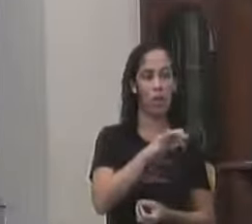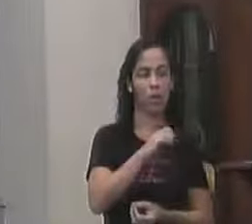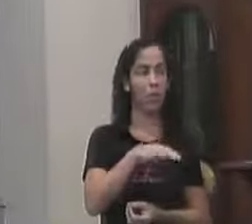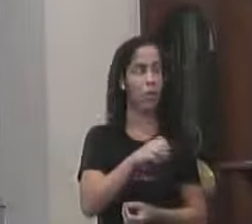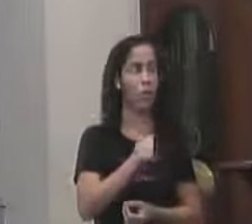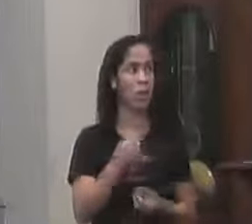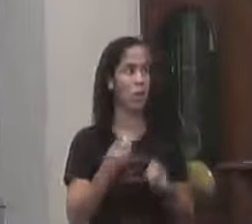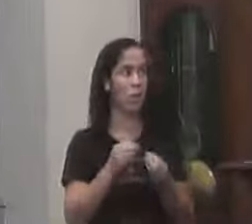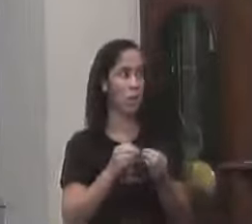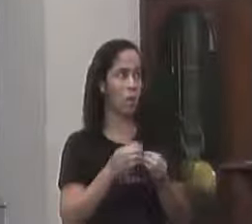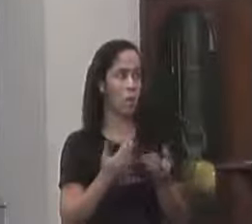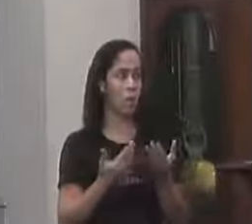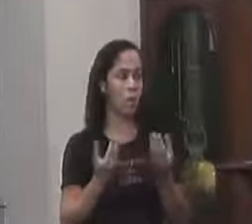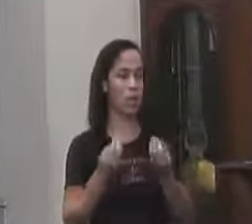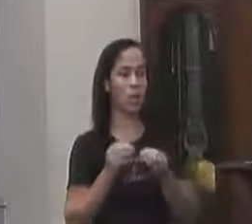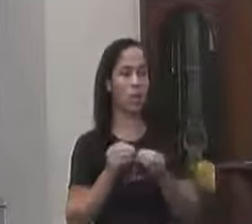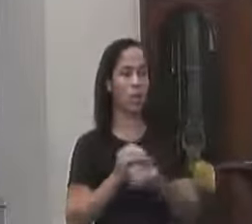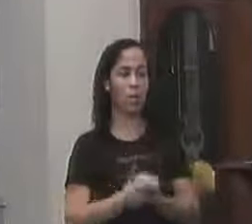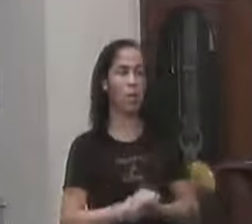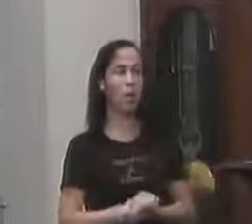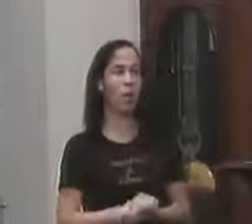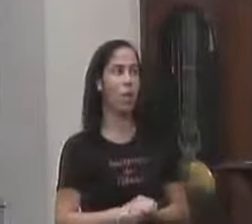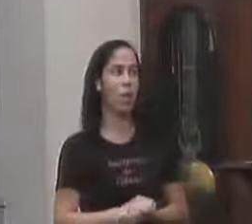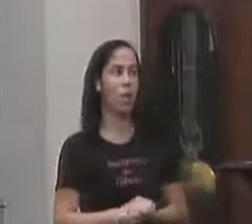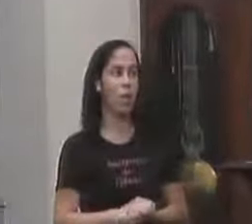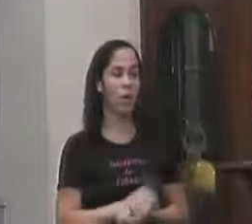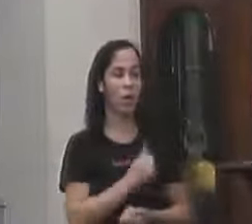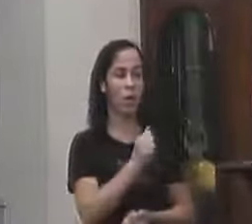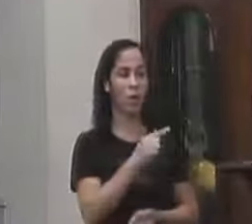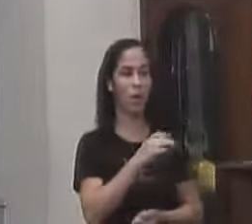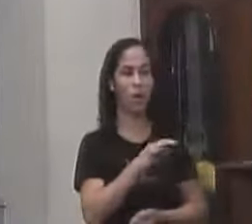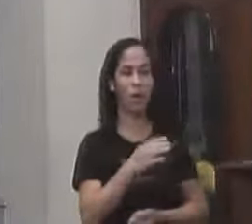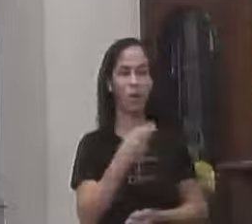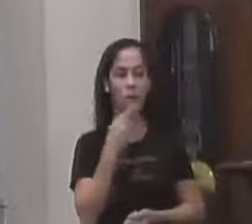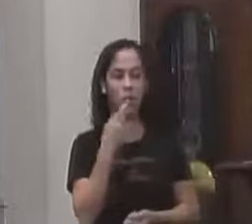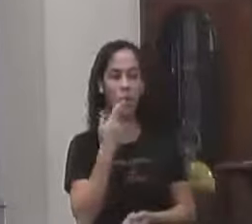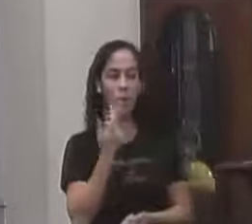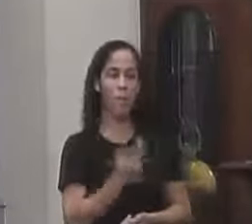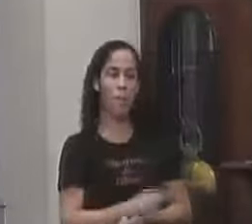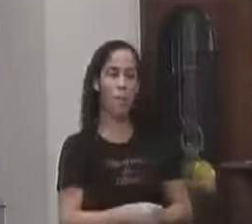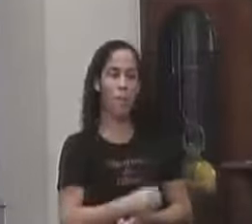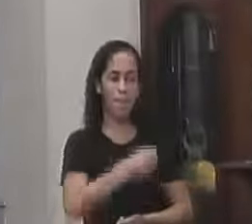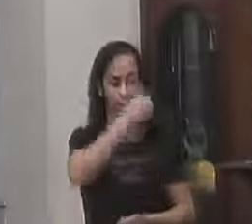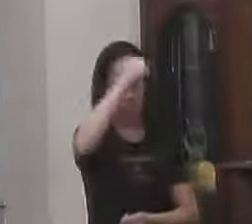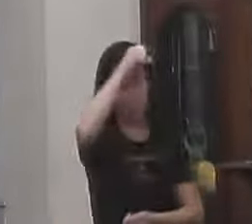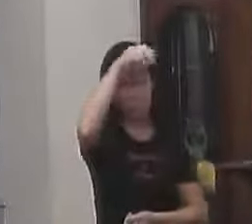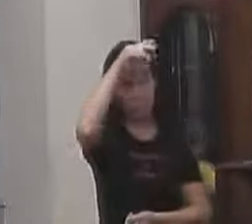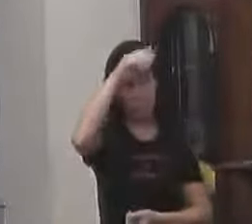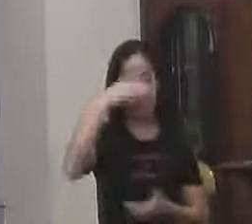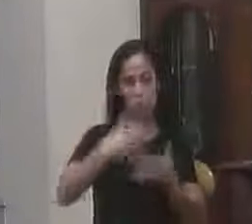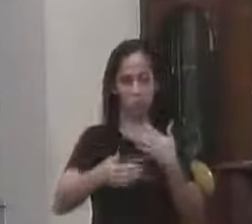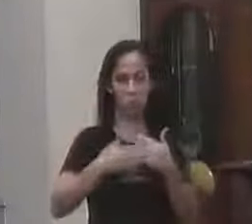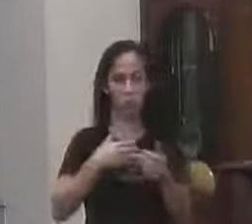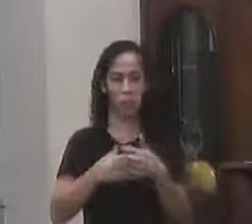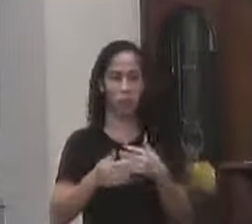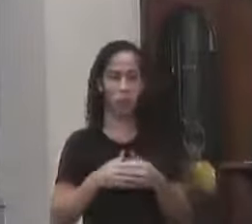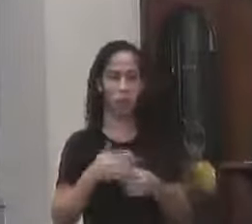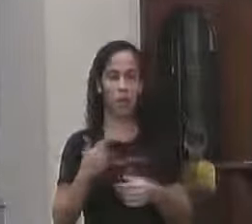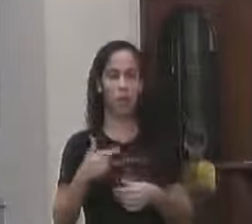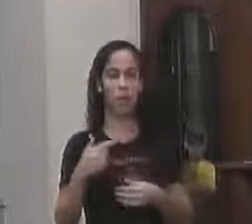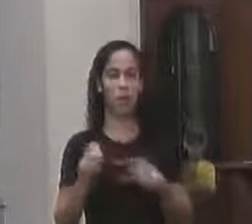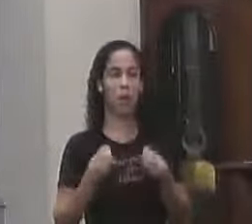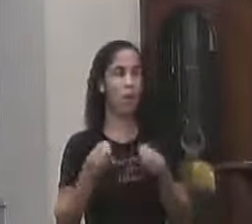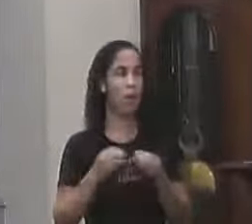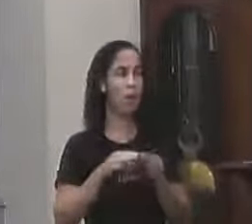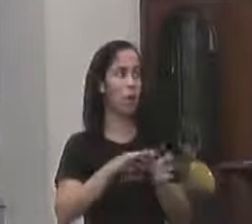Senhoras e senhores Vereadores O agente público Me fala Que o prefeito Seja quem for Não tem como